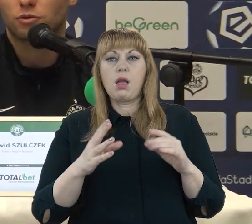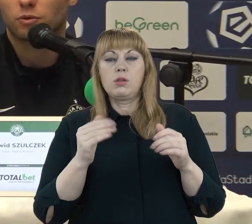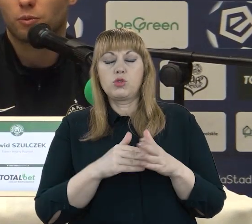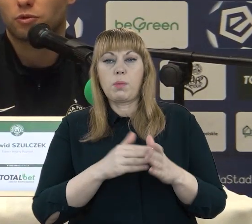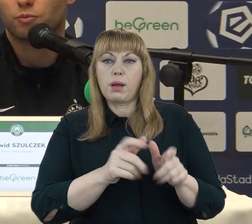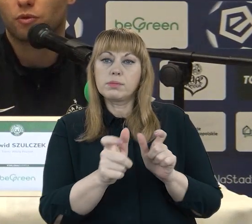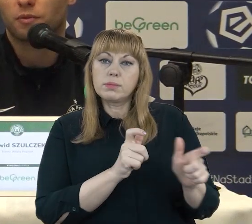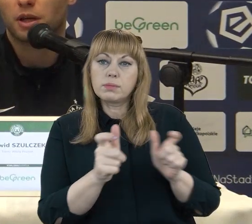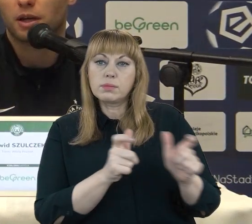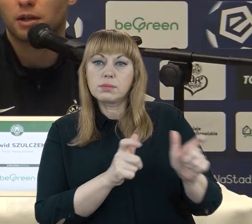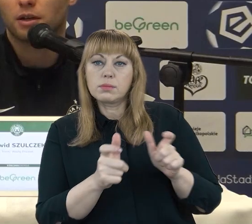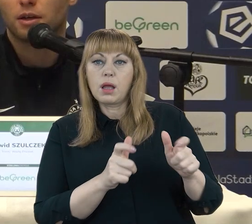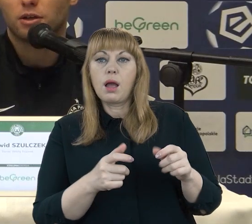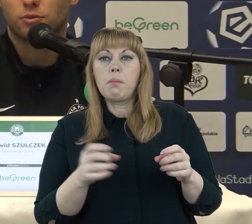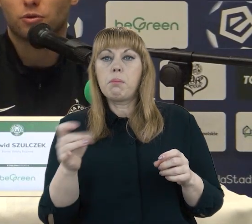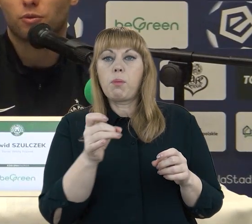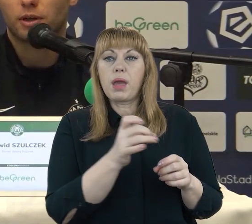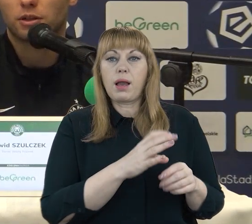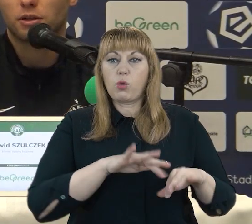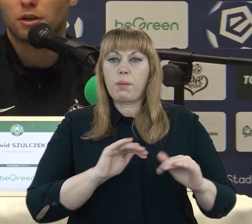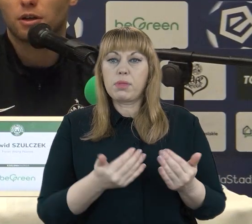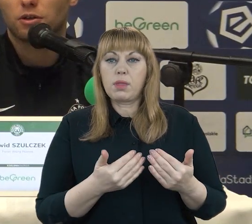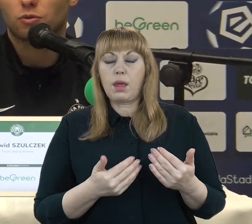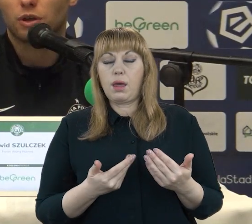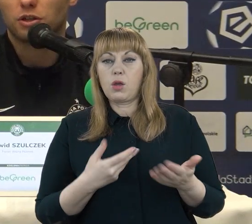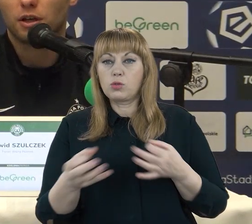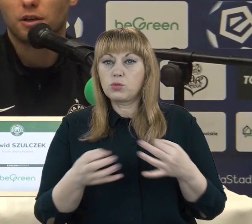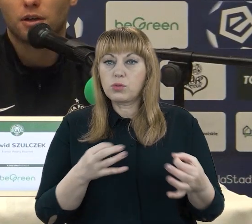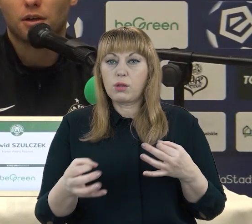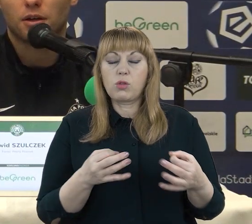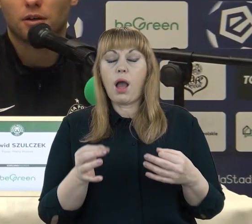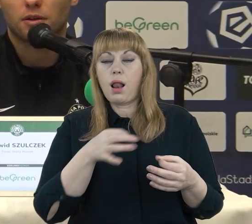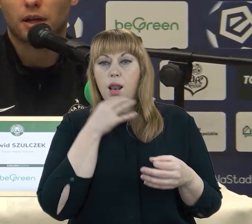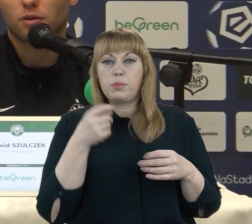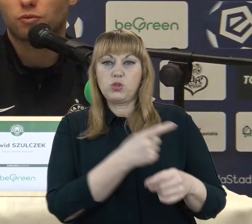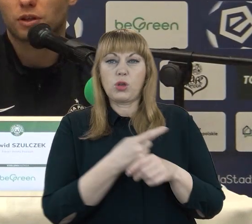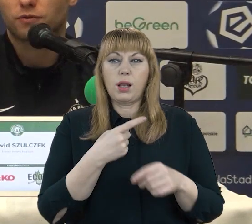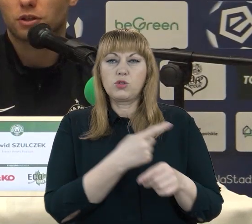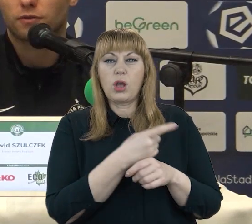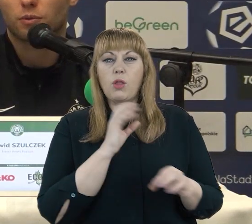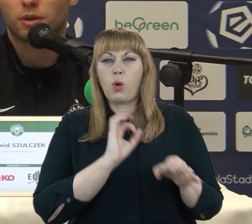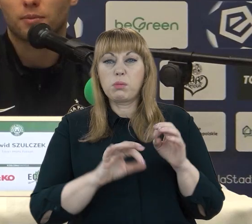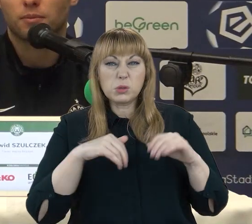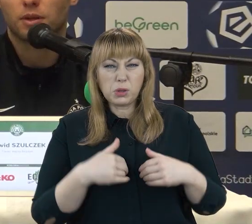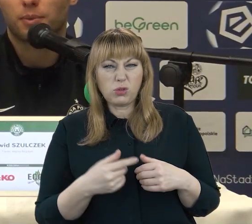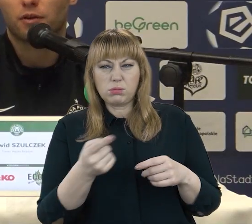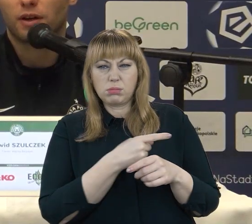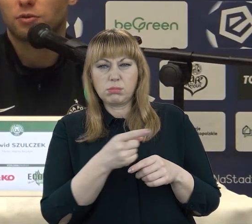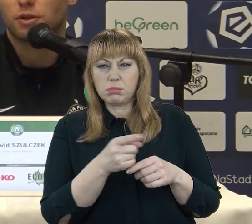zrobić po prostu połowę mniej, ale żeby to było bardziej skuteczne. Tak jak już też wcześniej wspominałem, nie planowaliśmy